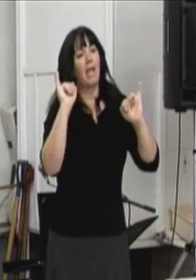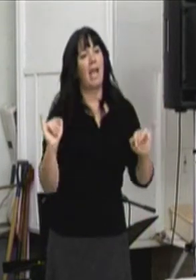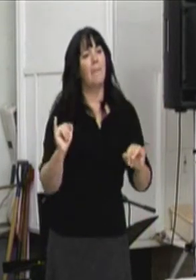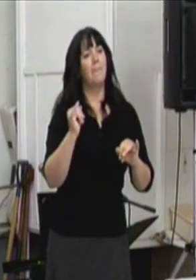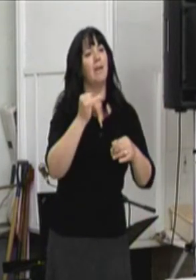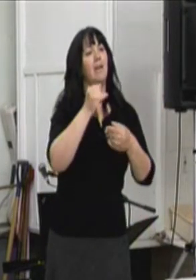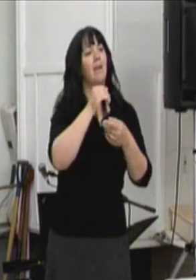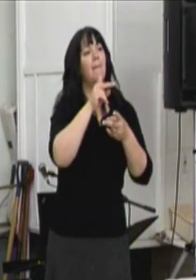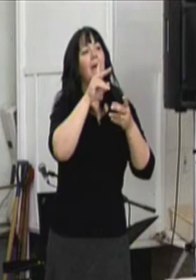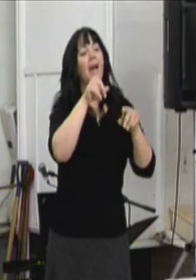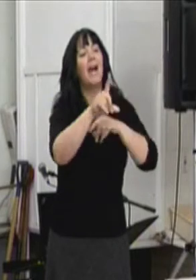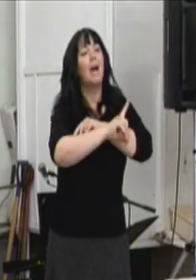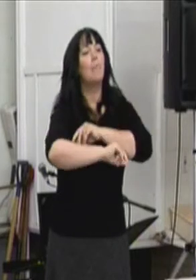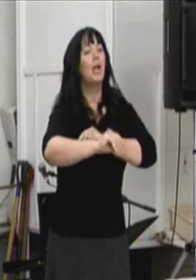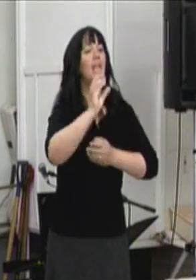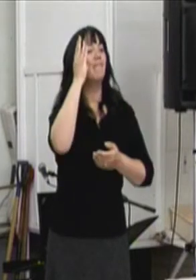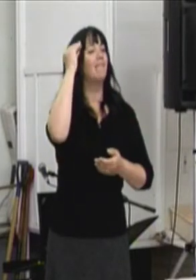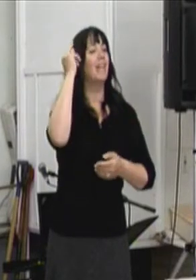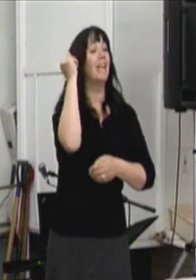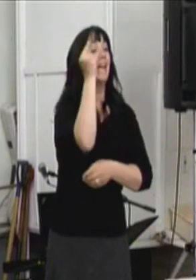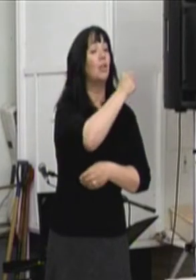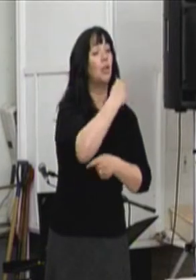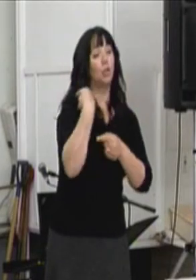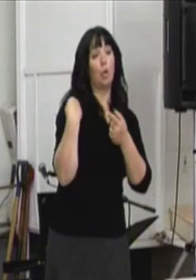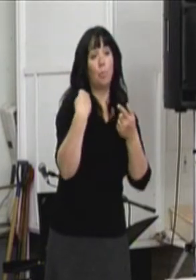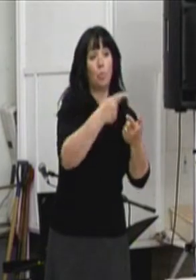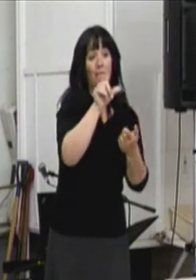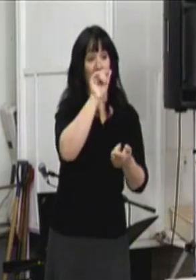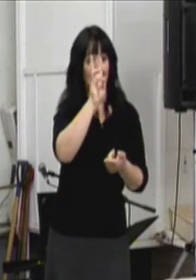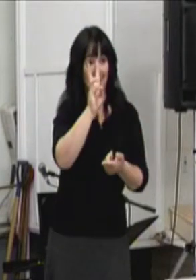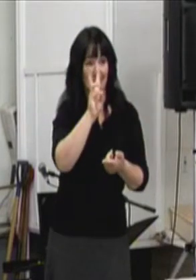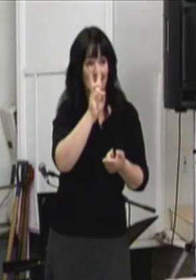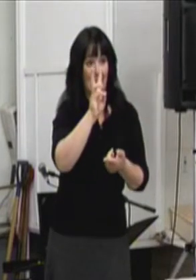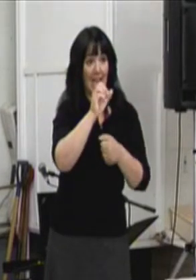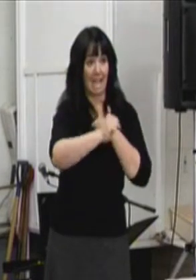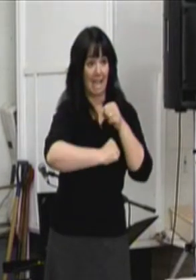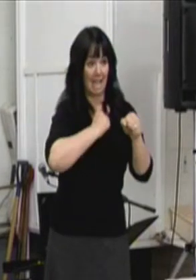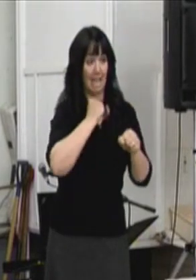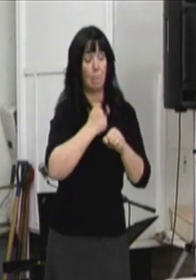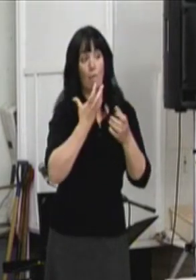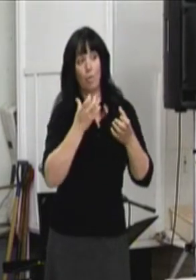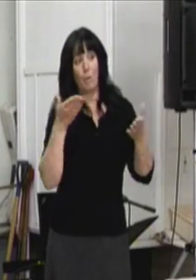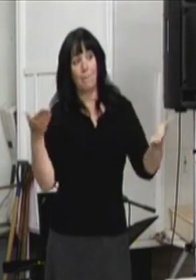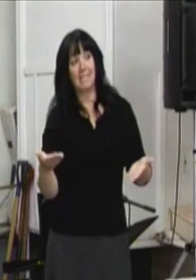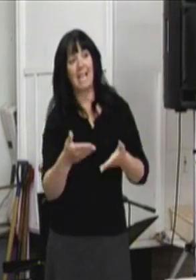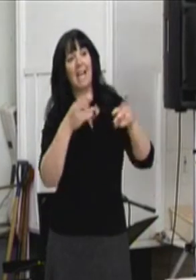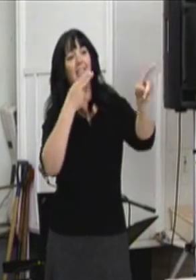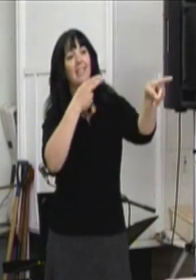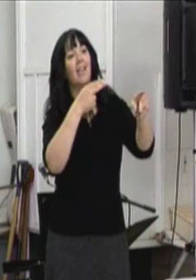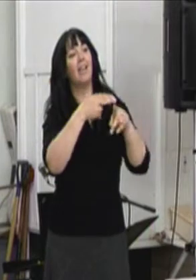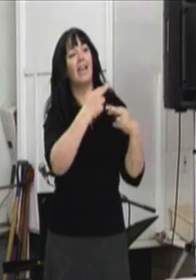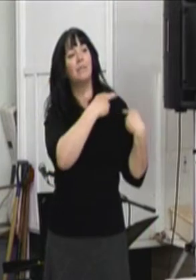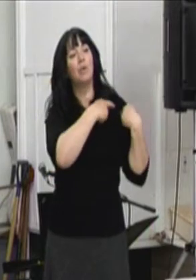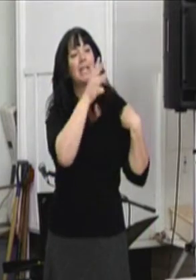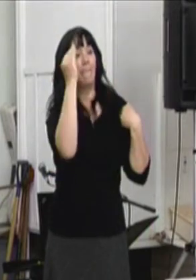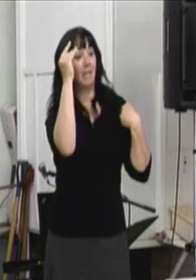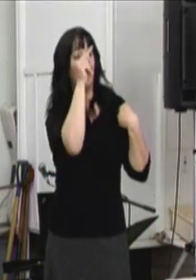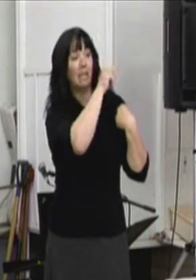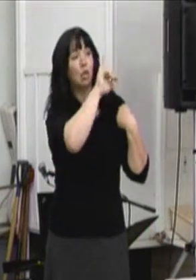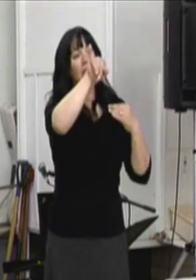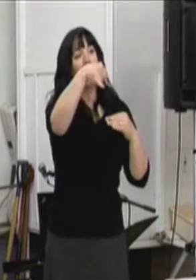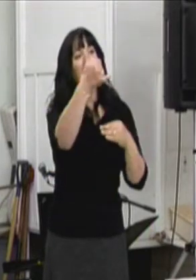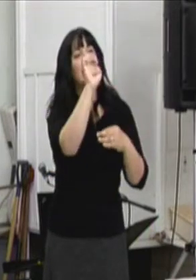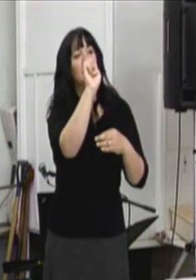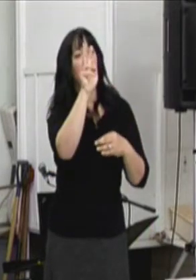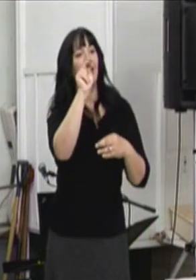bureau de Fredericton depuis 26 ans. J'en profite pour vous présenter en arrière Jennifer Ben-Richard,